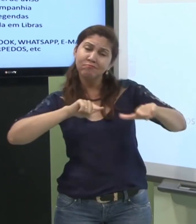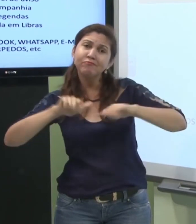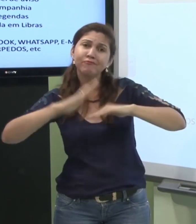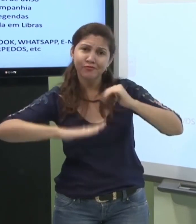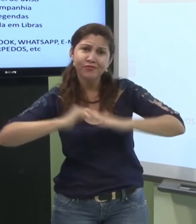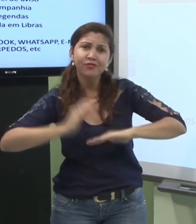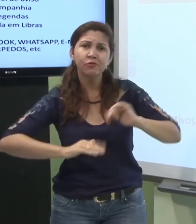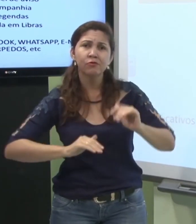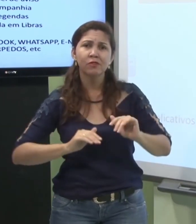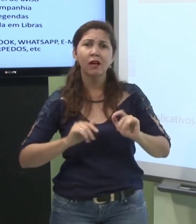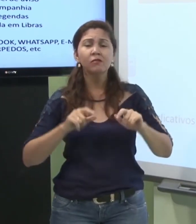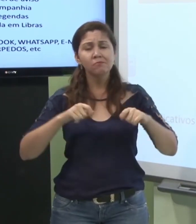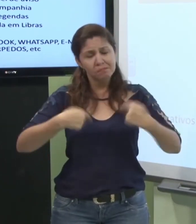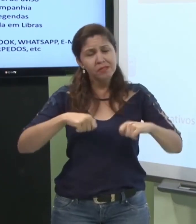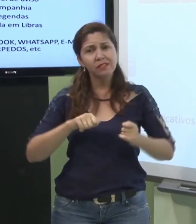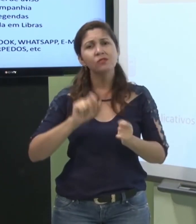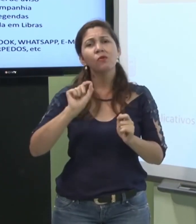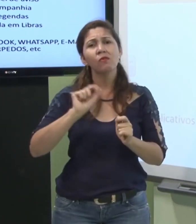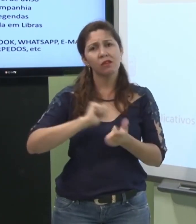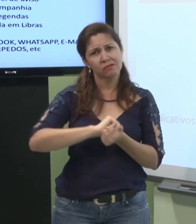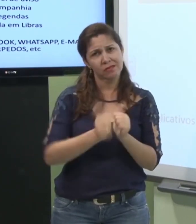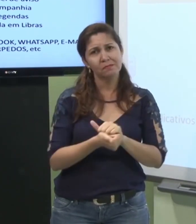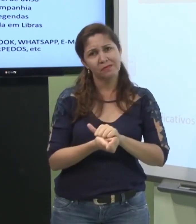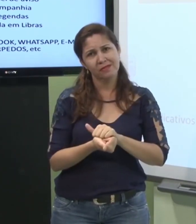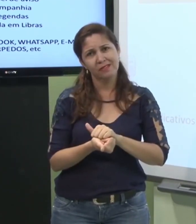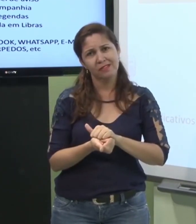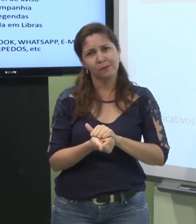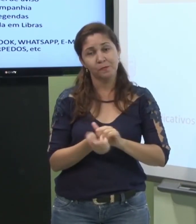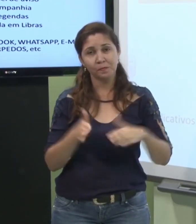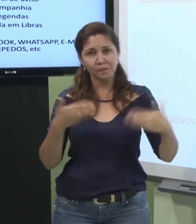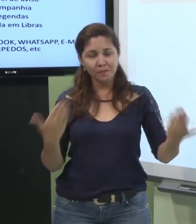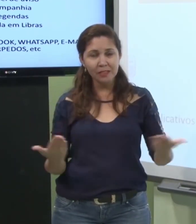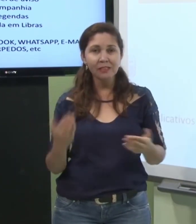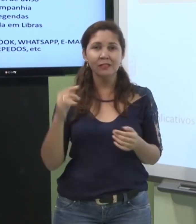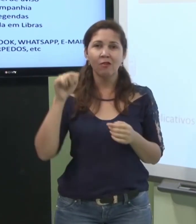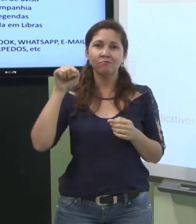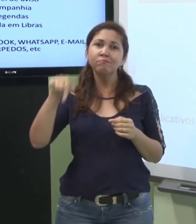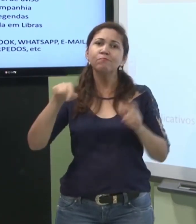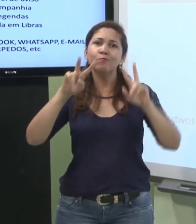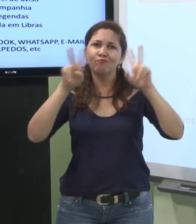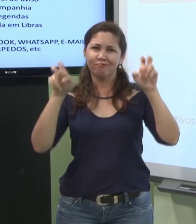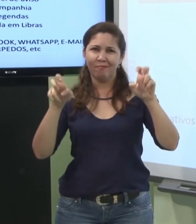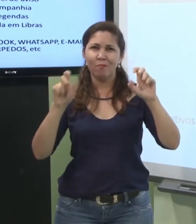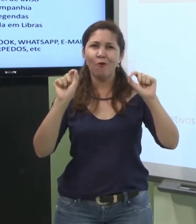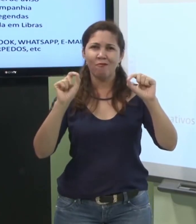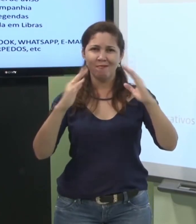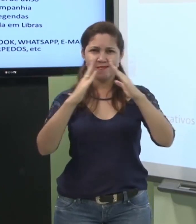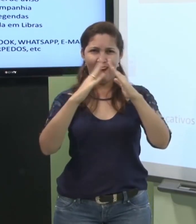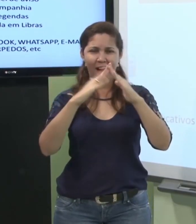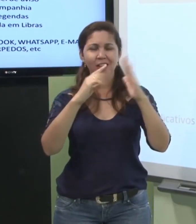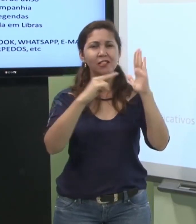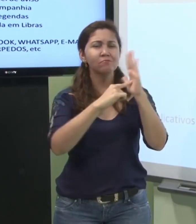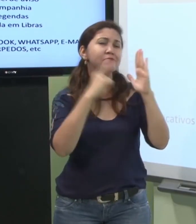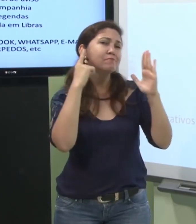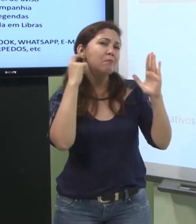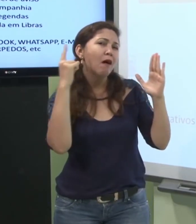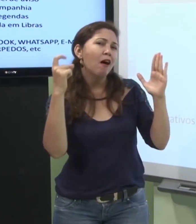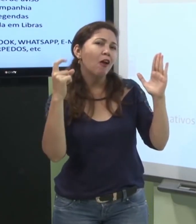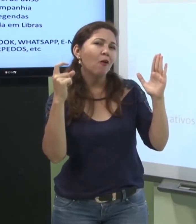Por exemplo, em vários locais, como o ambiente de trabalho, precisava ver essas adaptações. Então, o